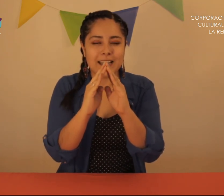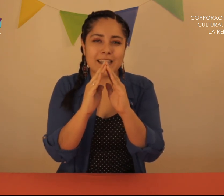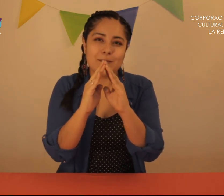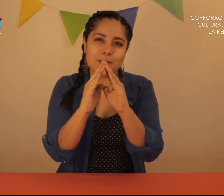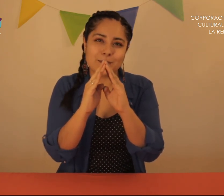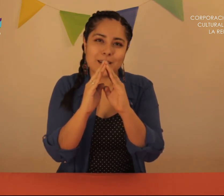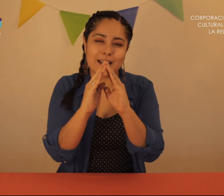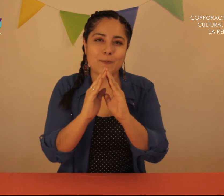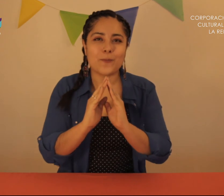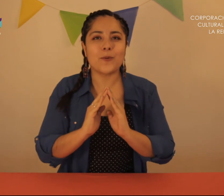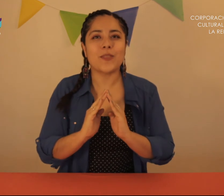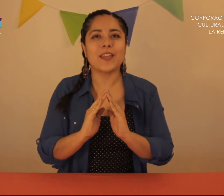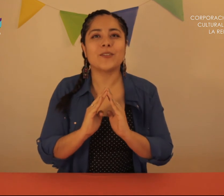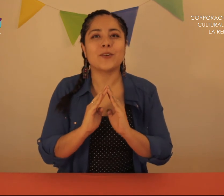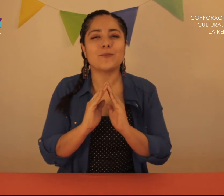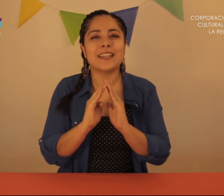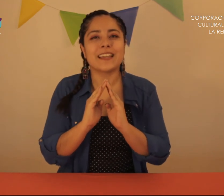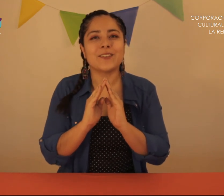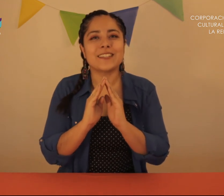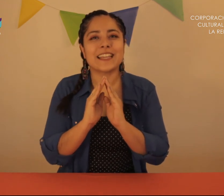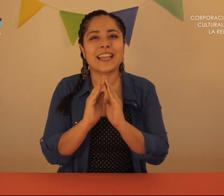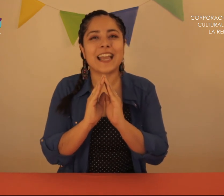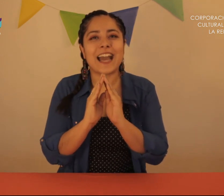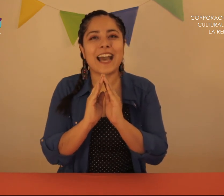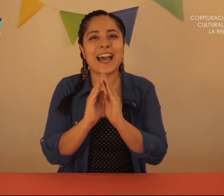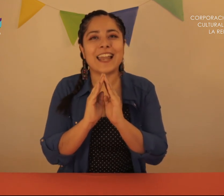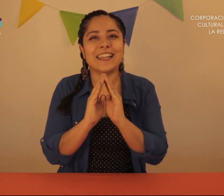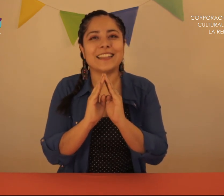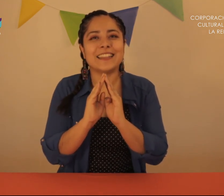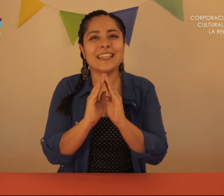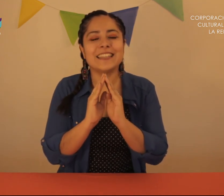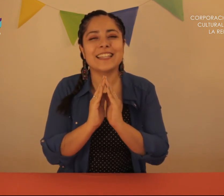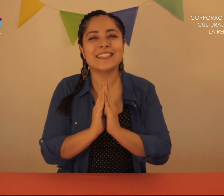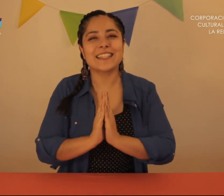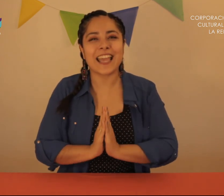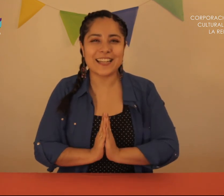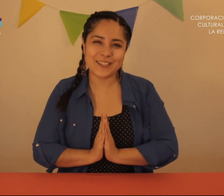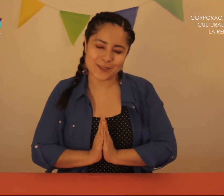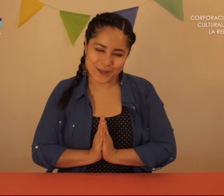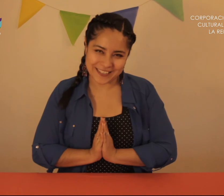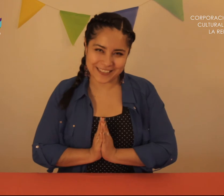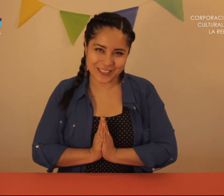y Pítula Pudieron dormir esa noche Calentitas en su casita